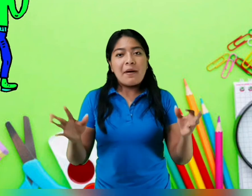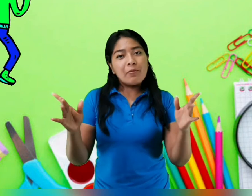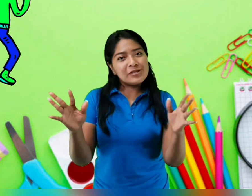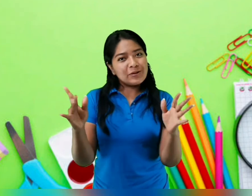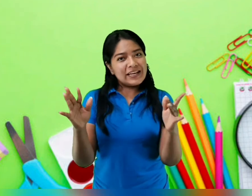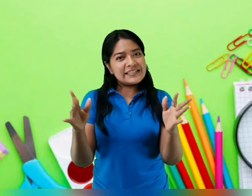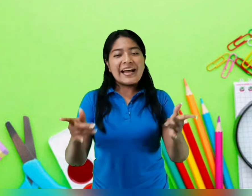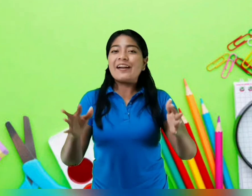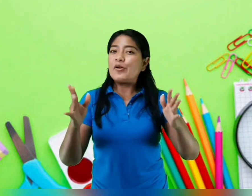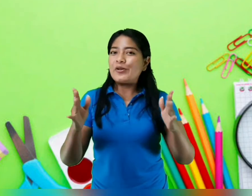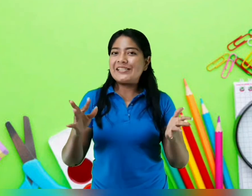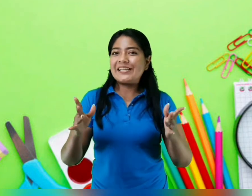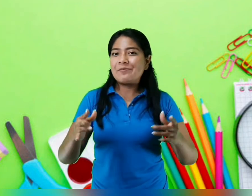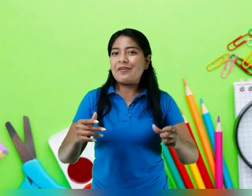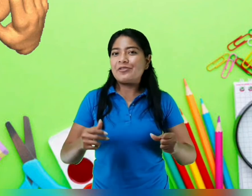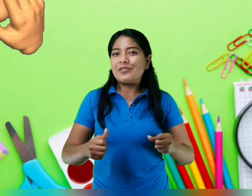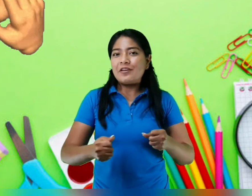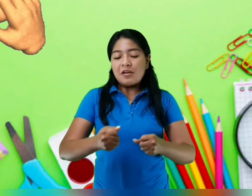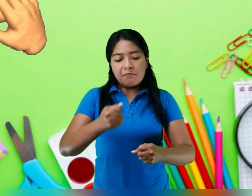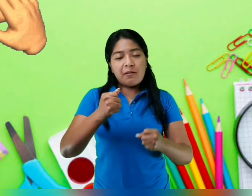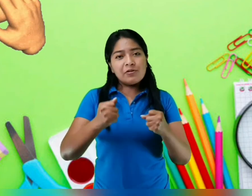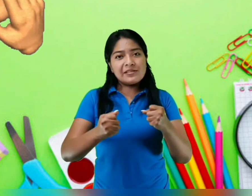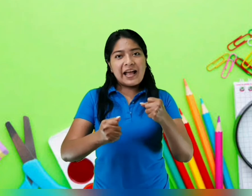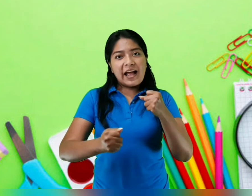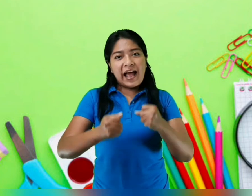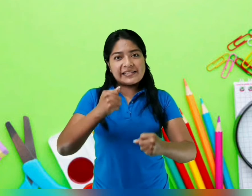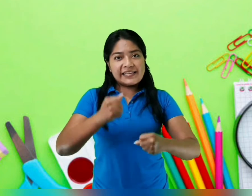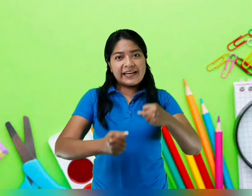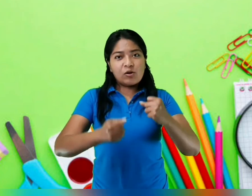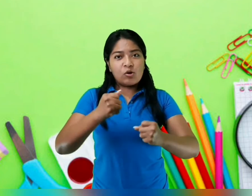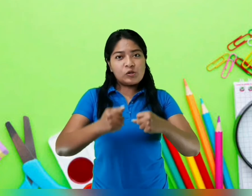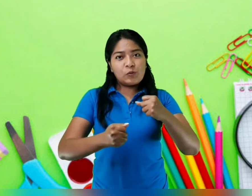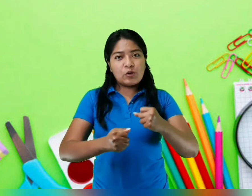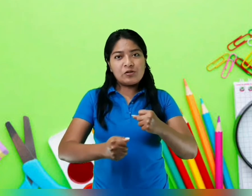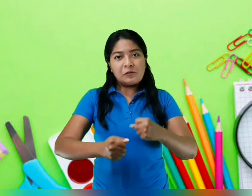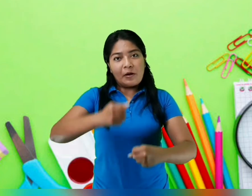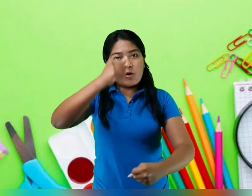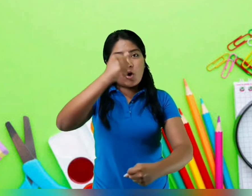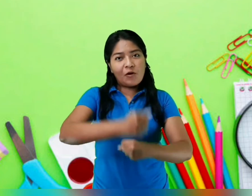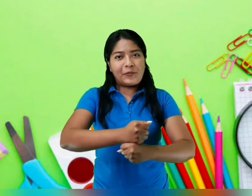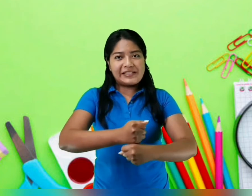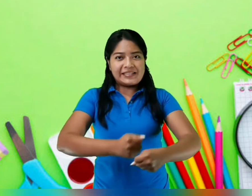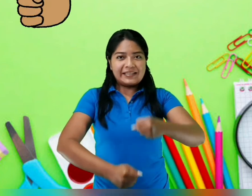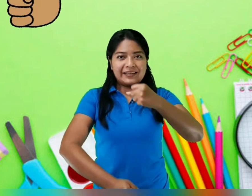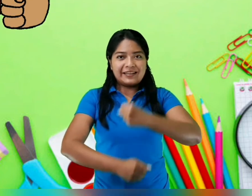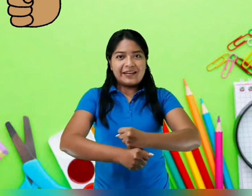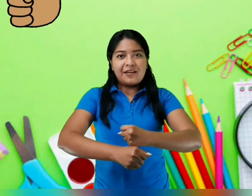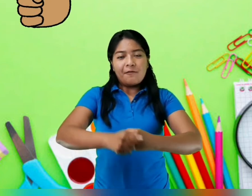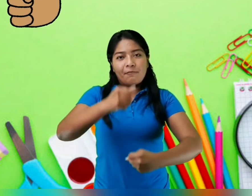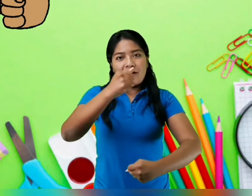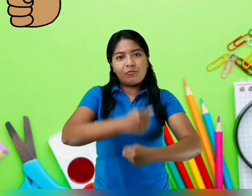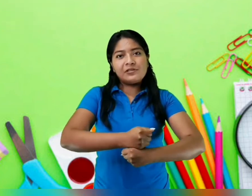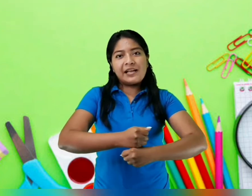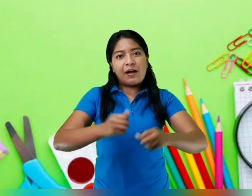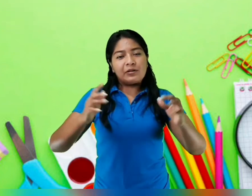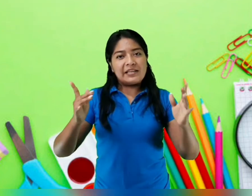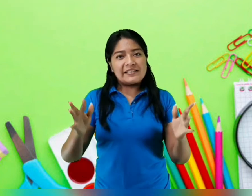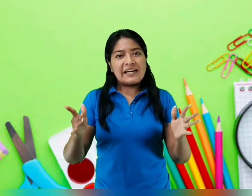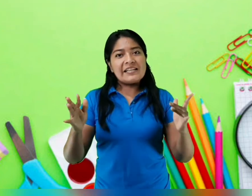Vamos a utilizar nuestras manos. Vamos a hacer con los puños golpes. Vamos a utilizar